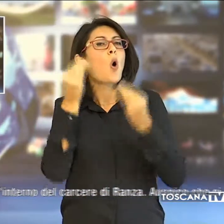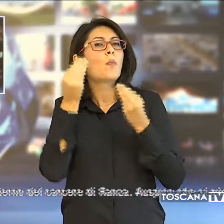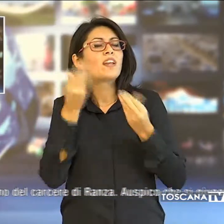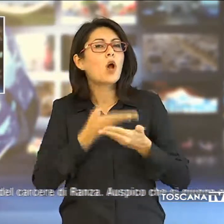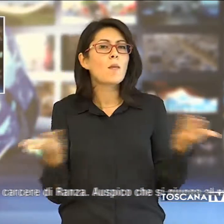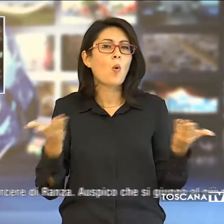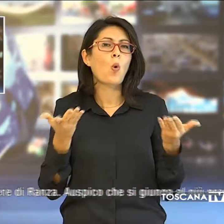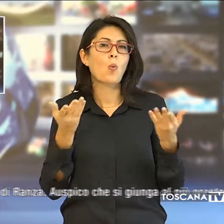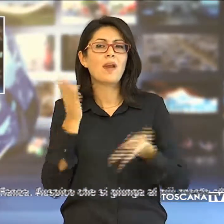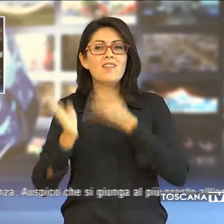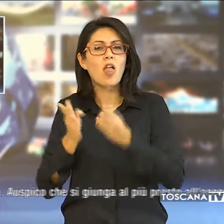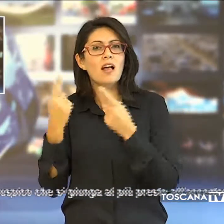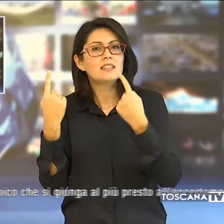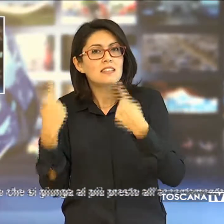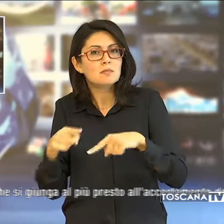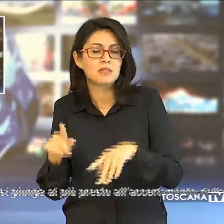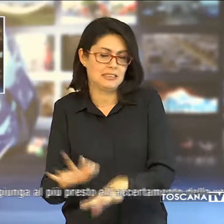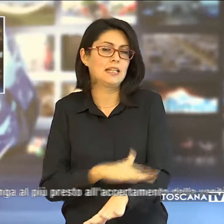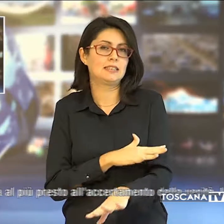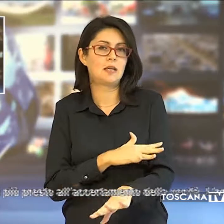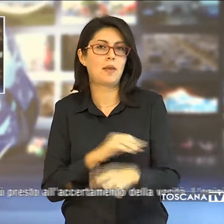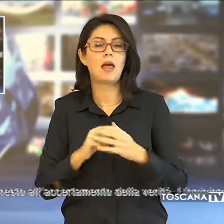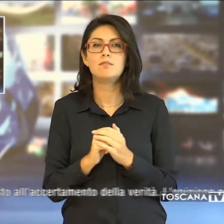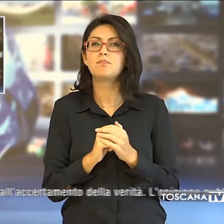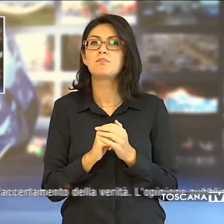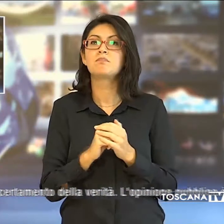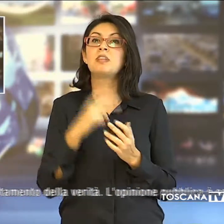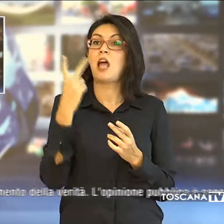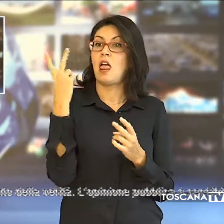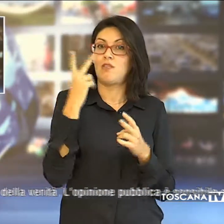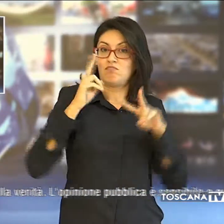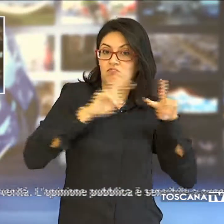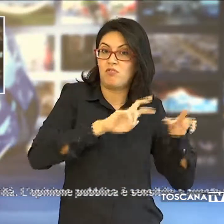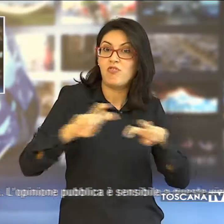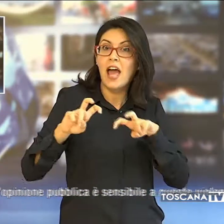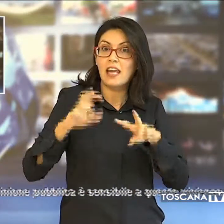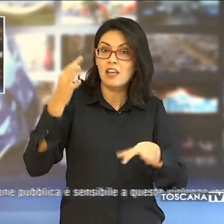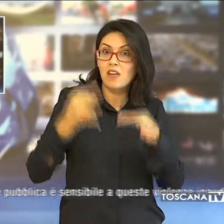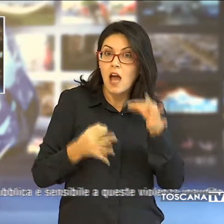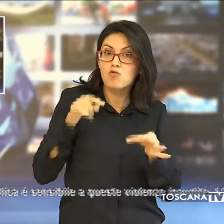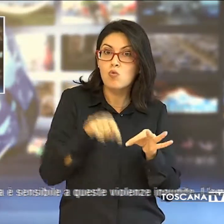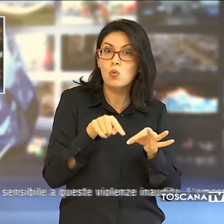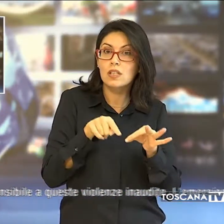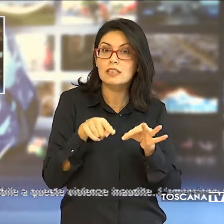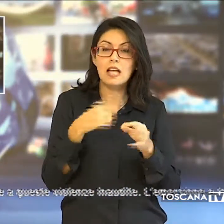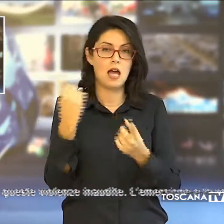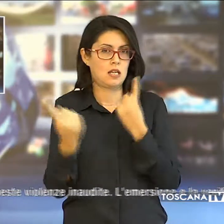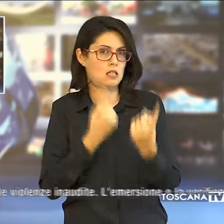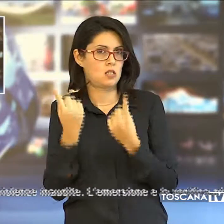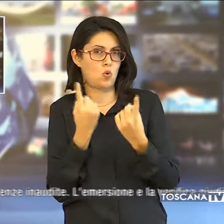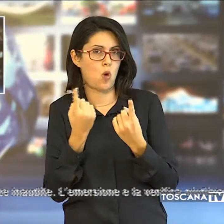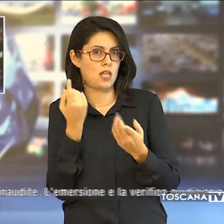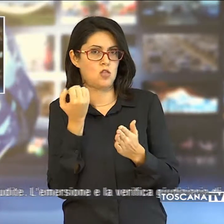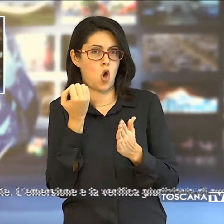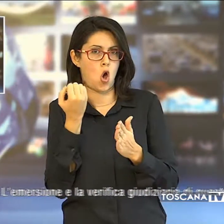violenze inaudite. L'emersione e la verifica giudiziaria di questa condotta illegale e violenta